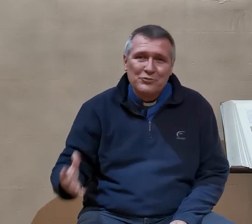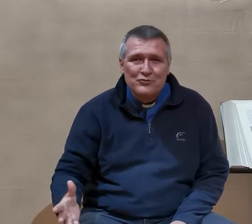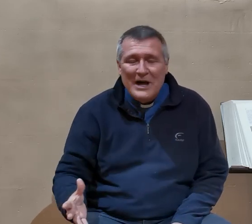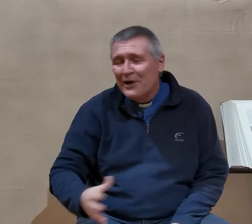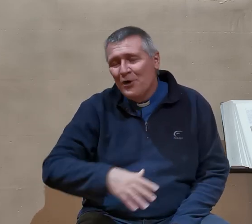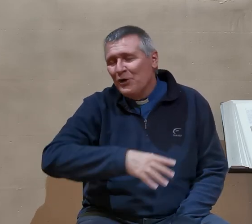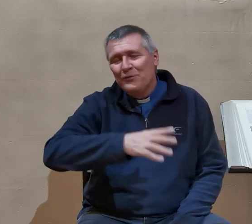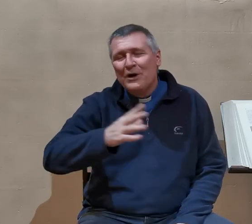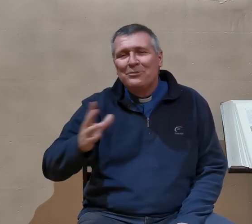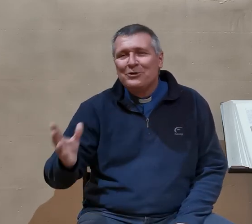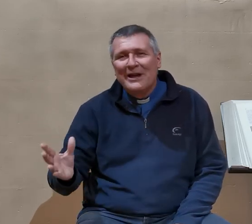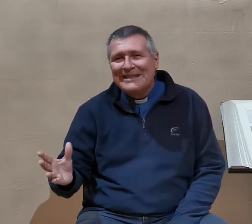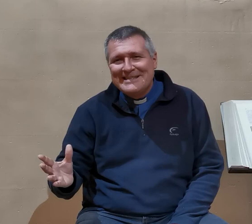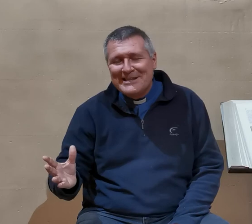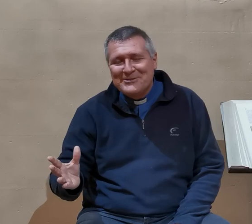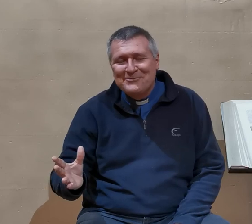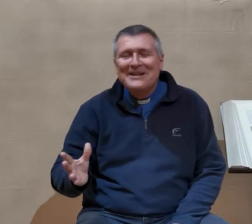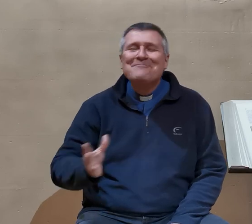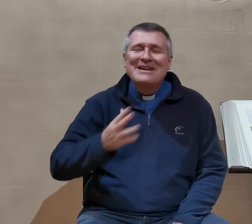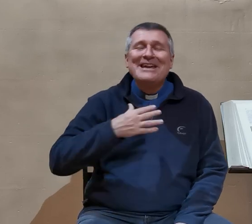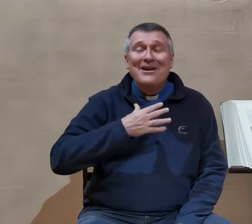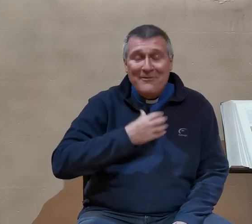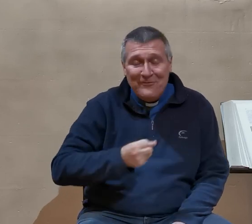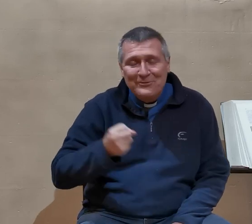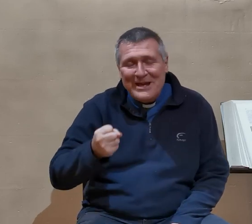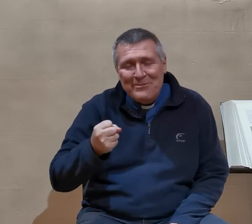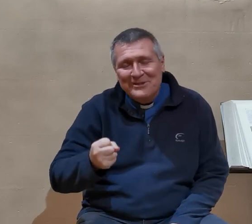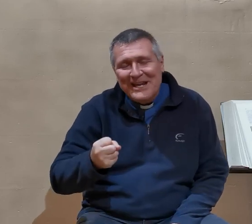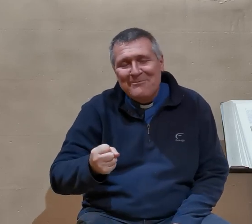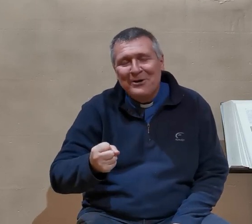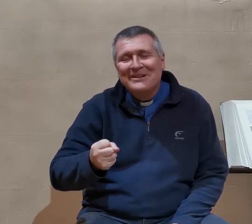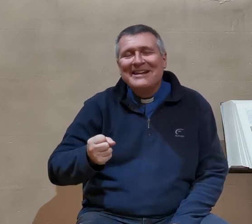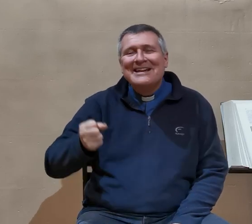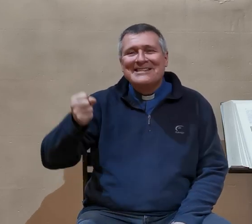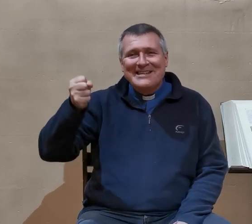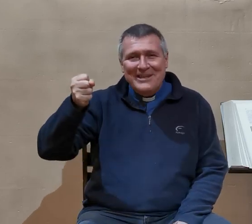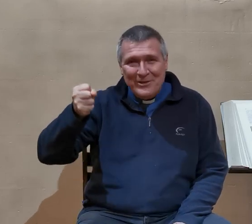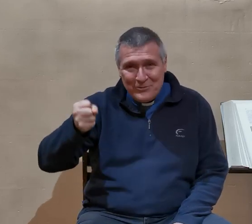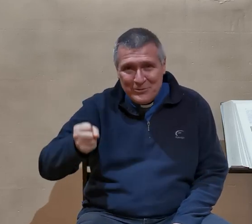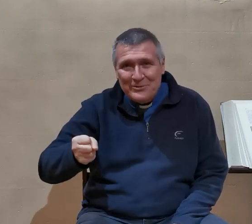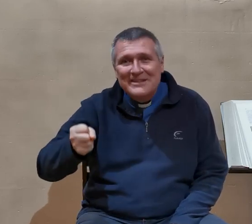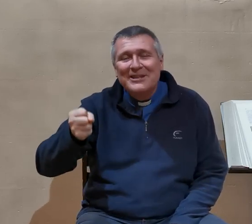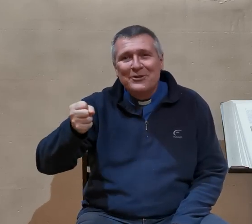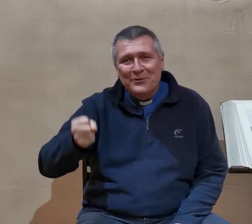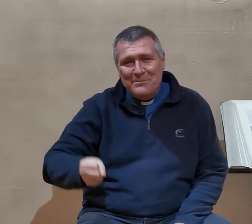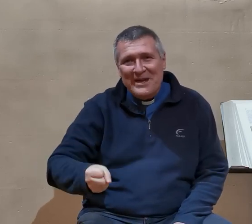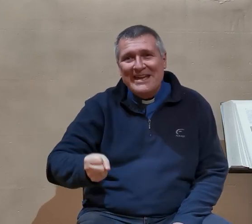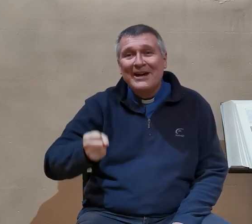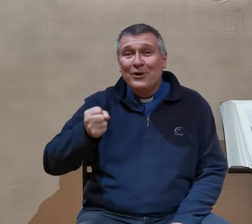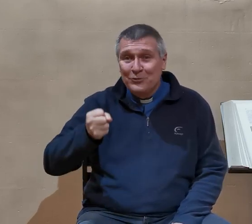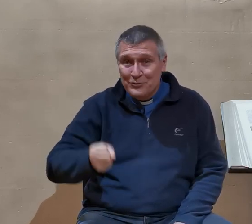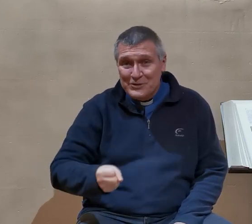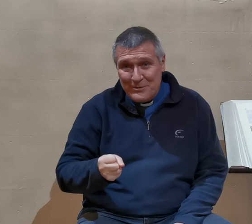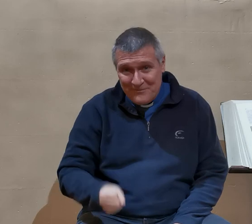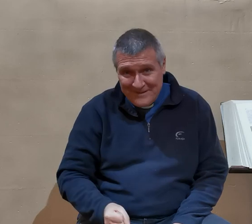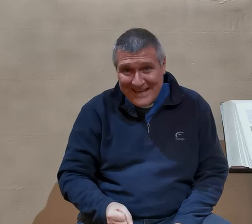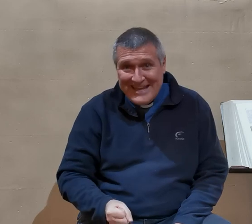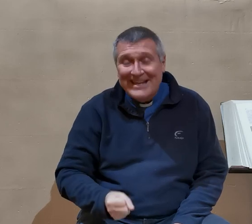de pouvoir. Il faut un peu d'organisation, mais fondamentalement, c'est Dieu qui est notre père, nous sommes frères.